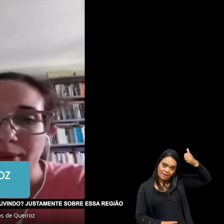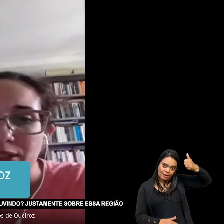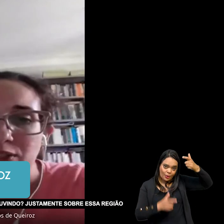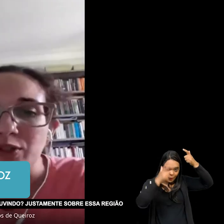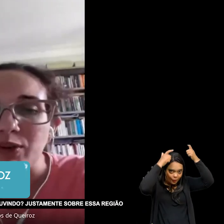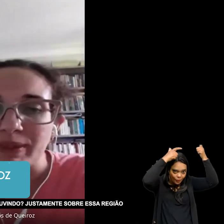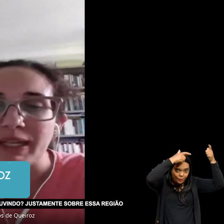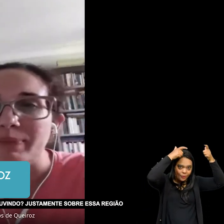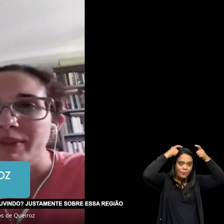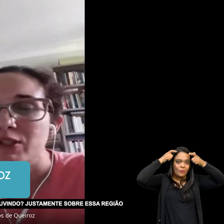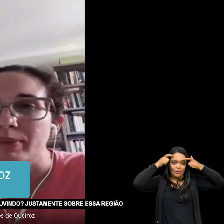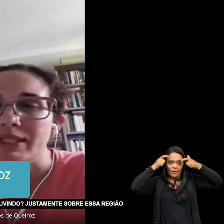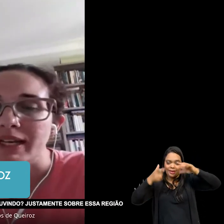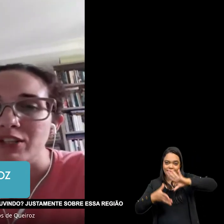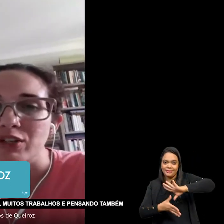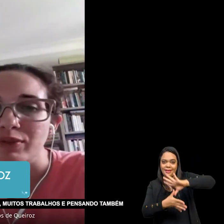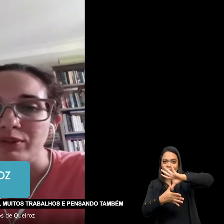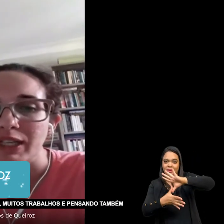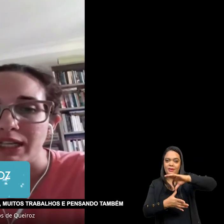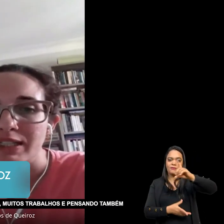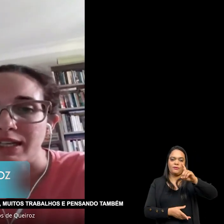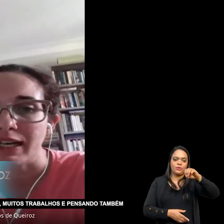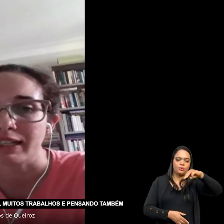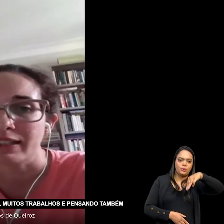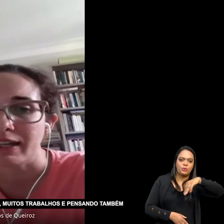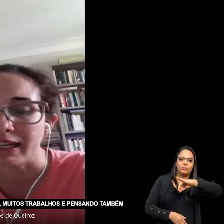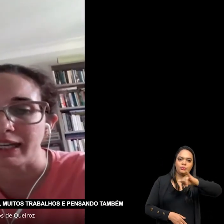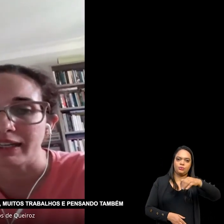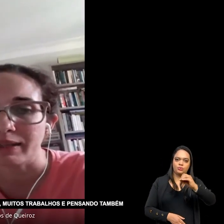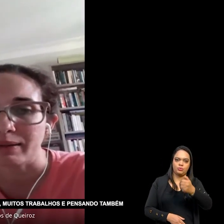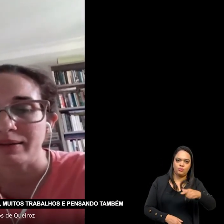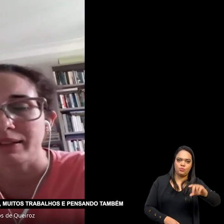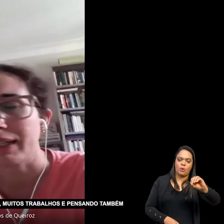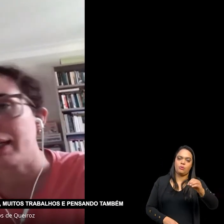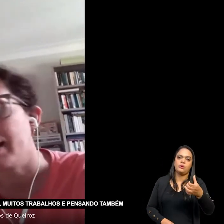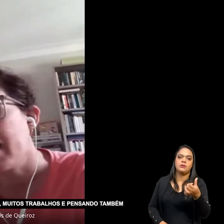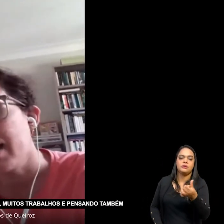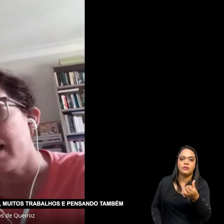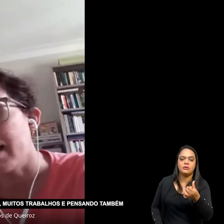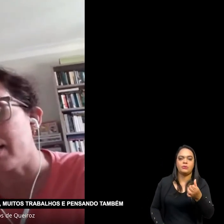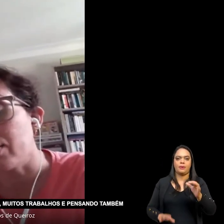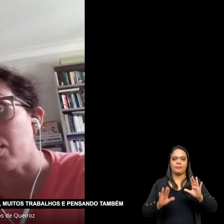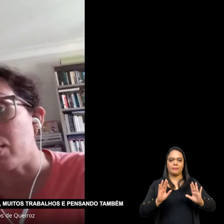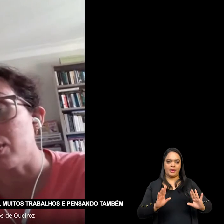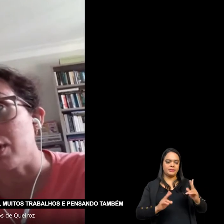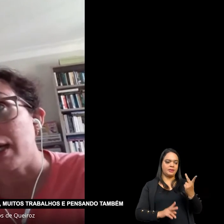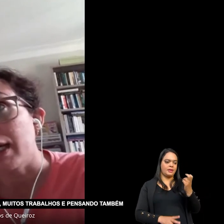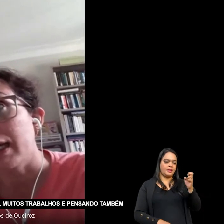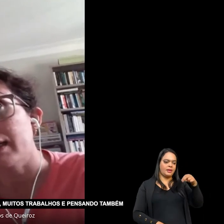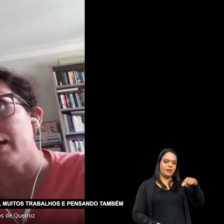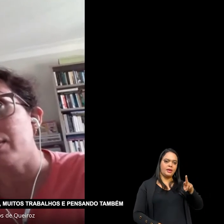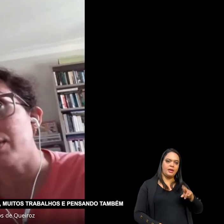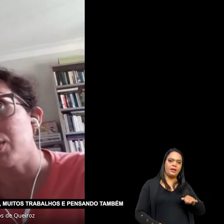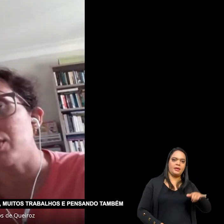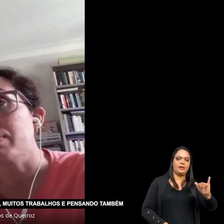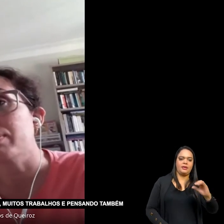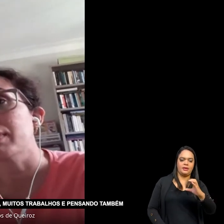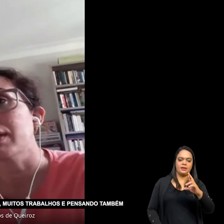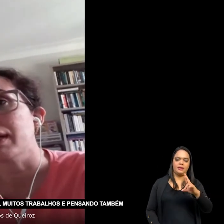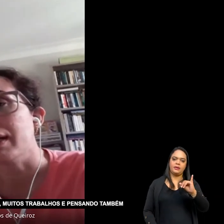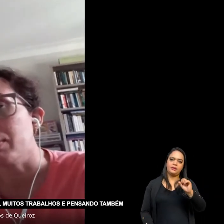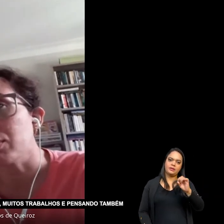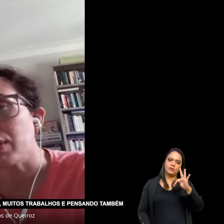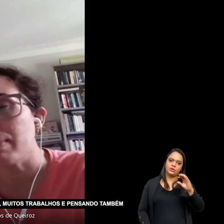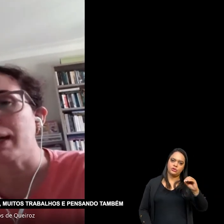Justamente sobre Sobre essa região fronteiriça Entre Caiena E aqui o norte Então a gente